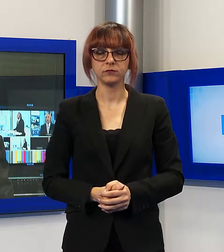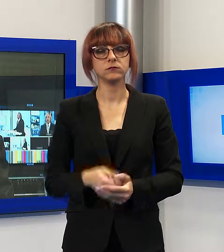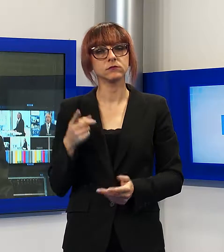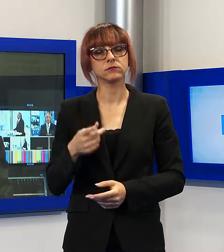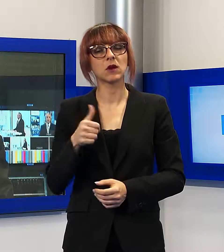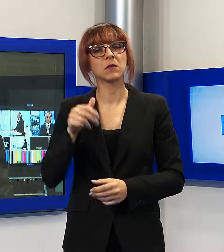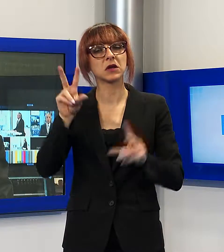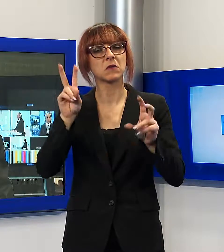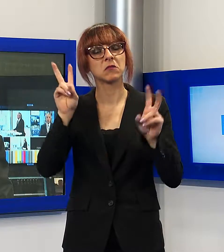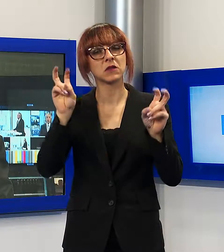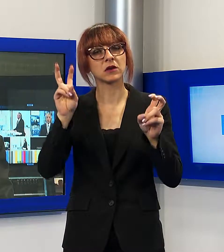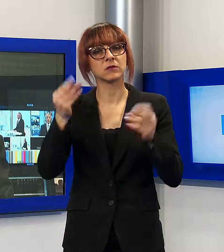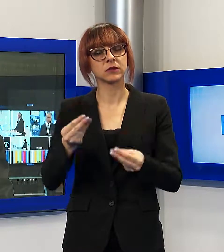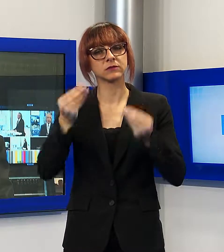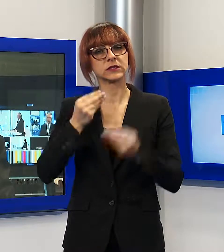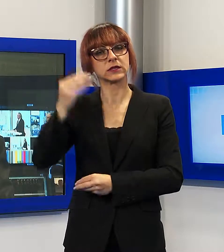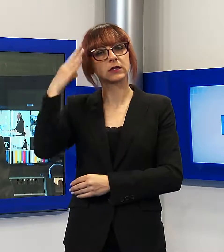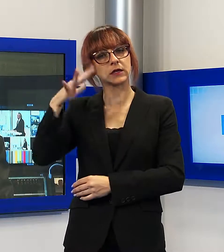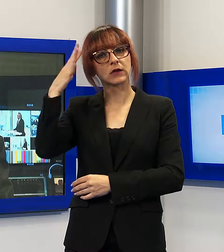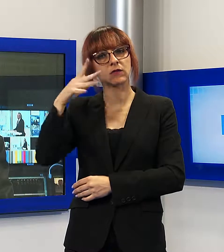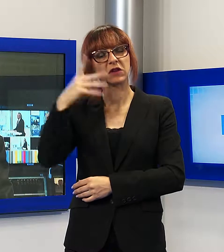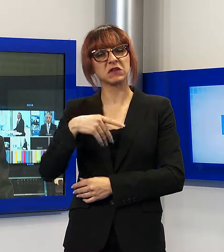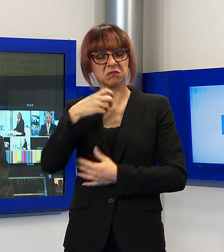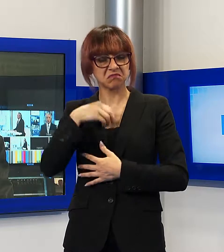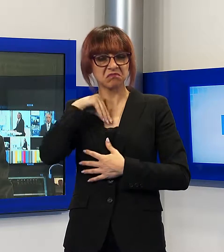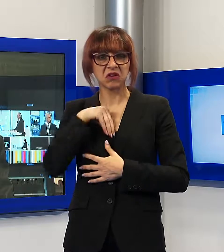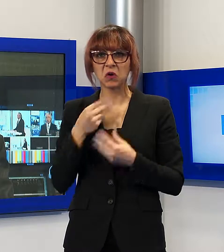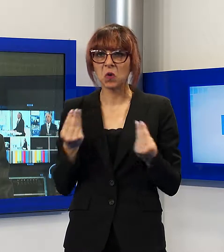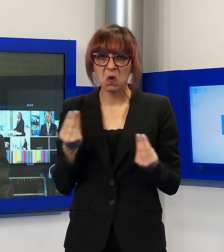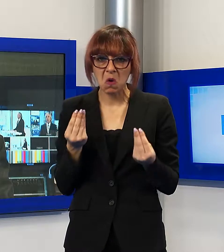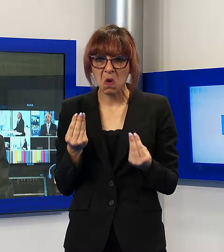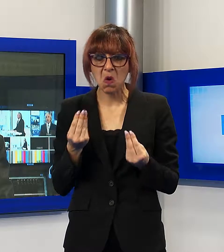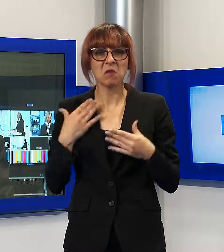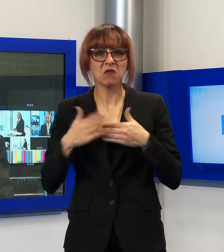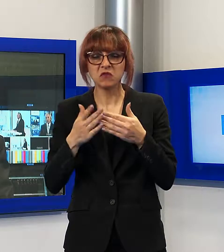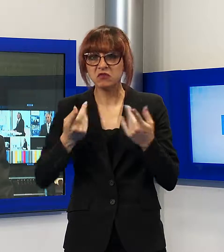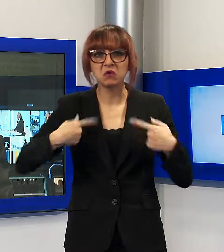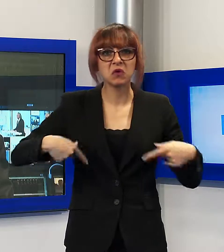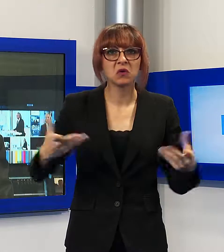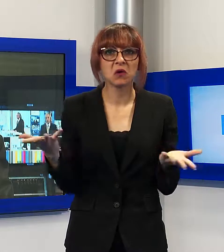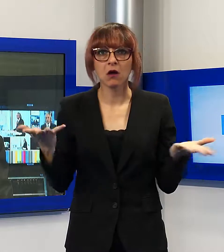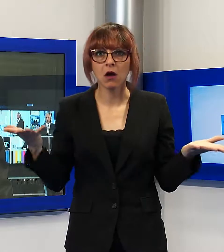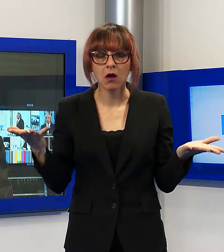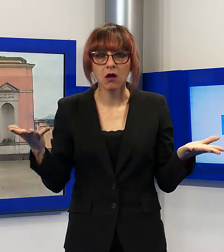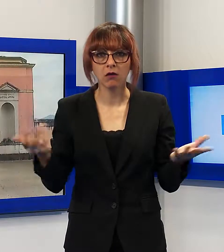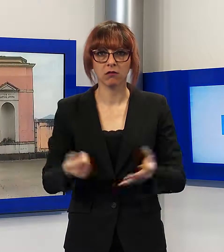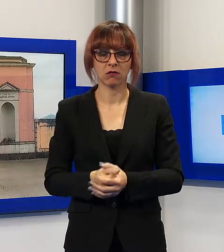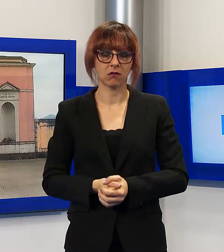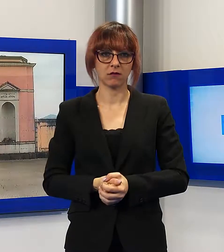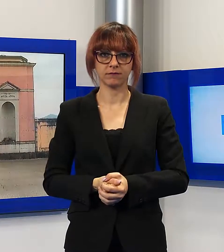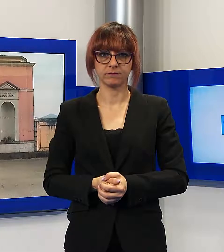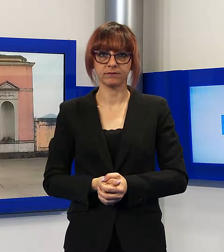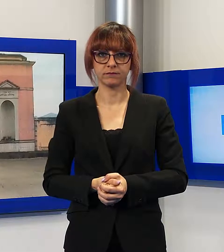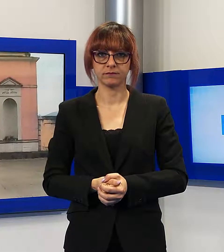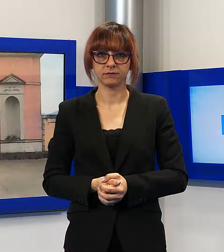riflettere su quello che ormai siamo e quello che ci circonda quotidianamente. Seguite il servizio. Dopo i